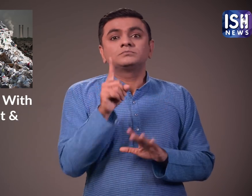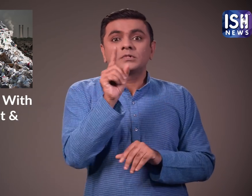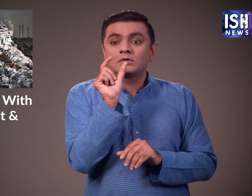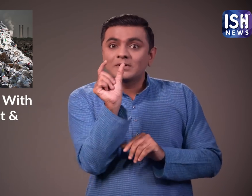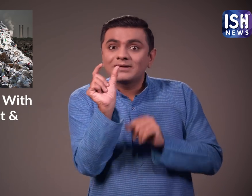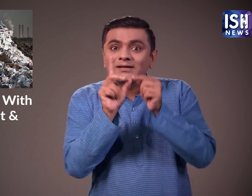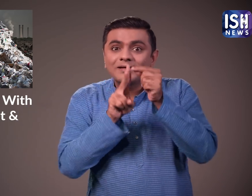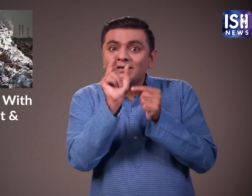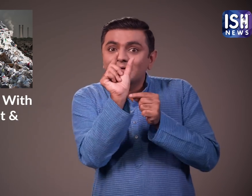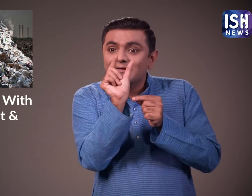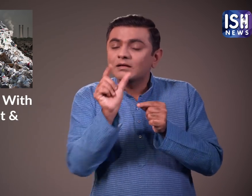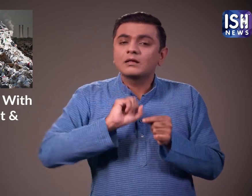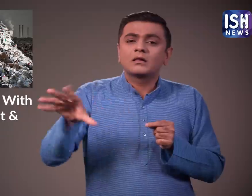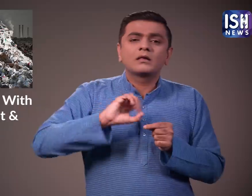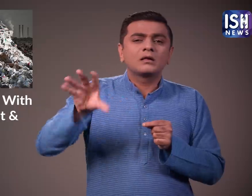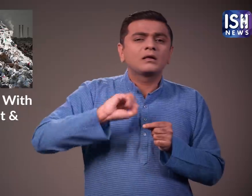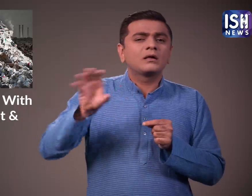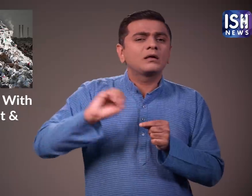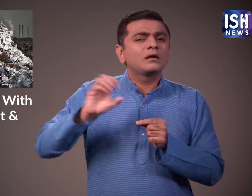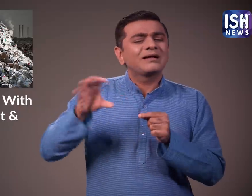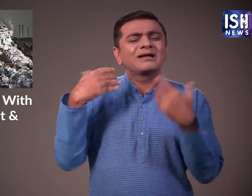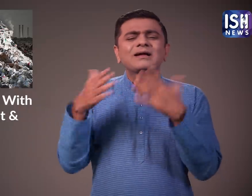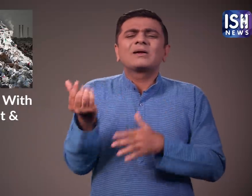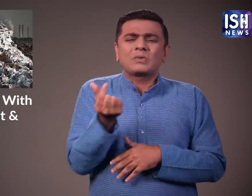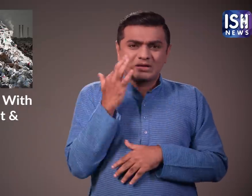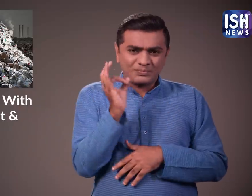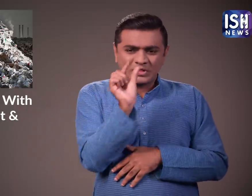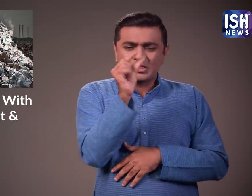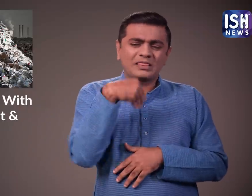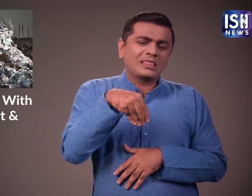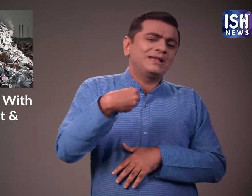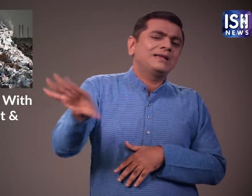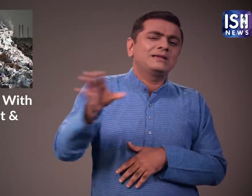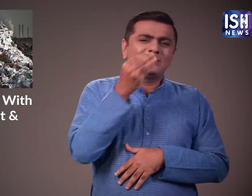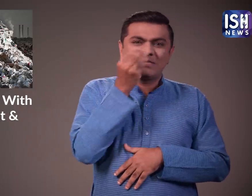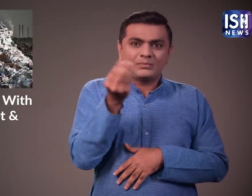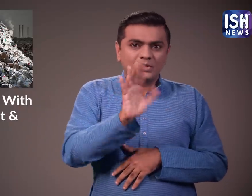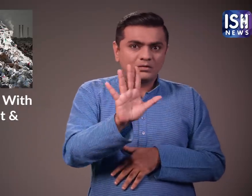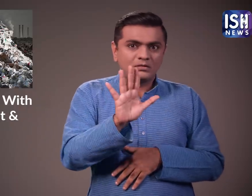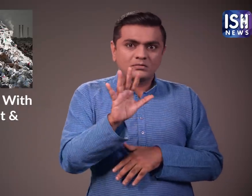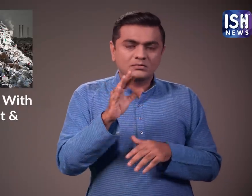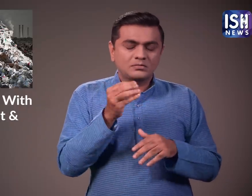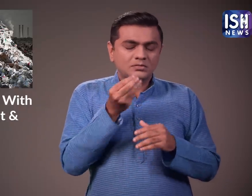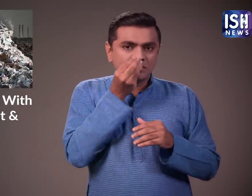हाला कि छोटा टुकडा महत्वपुनर नहीं लगता है और उसे फेक दिया जाता है यह कोई मामूली बात नहीं है